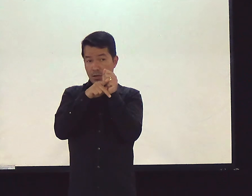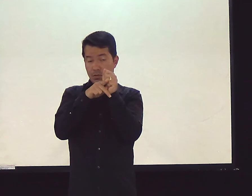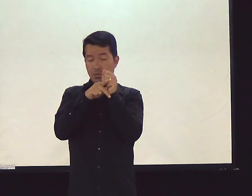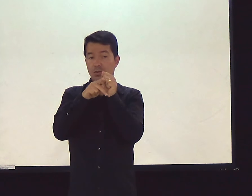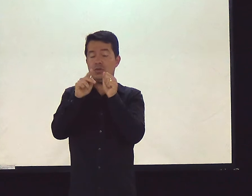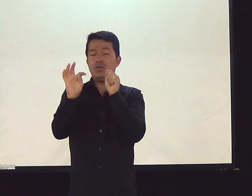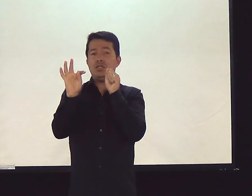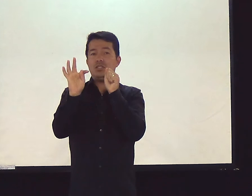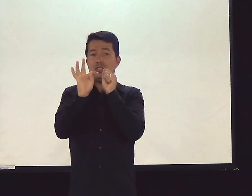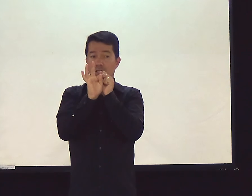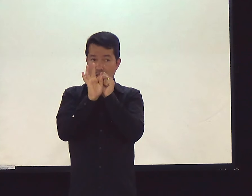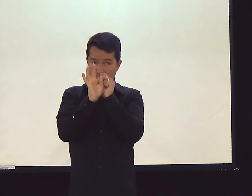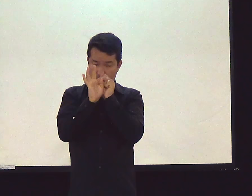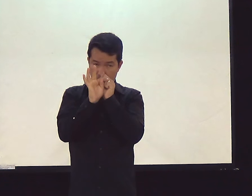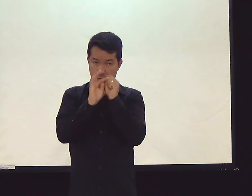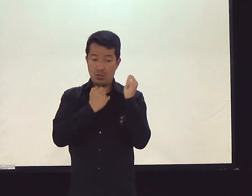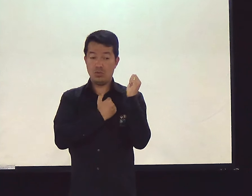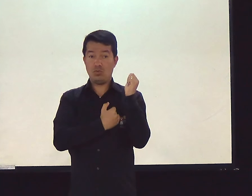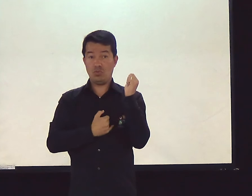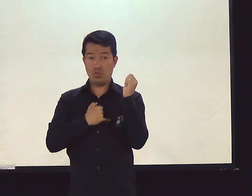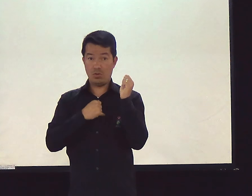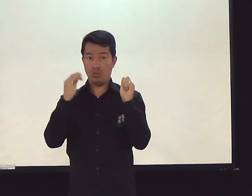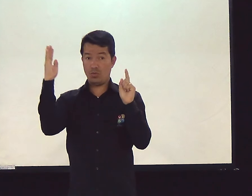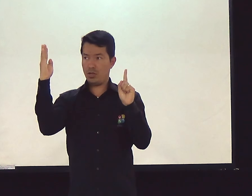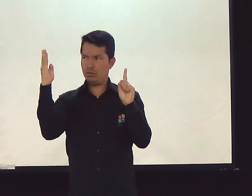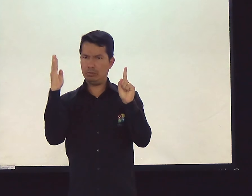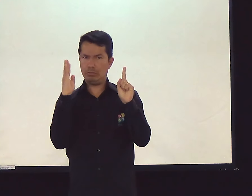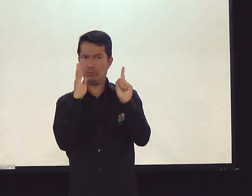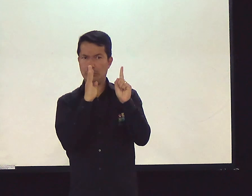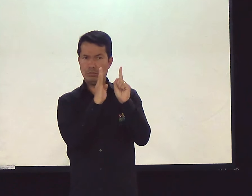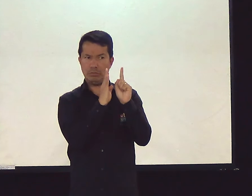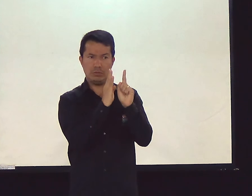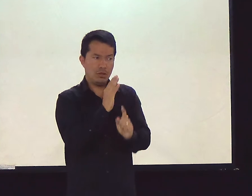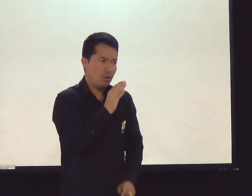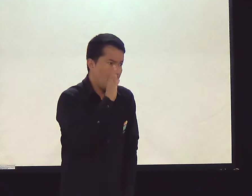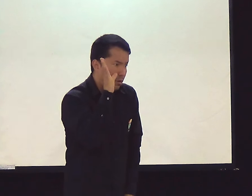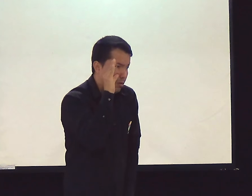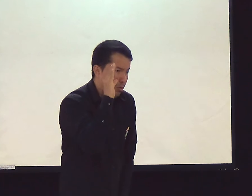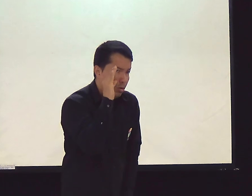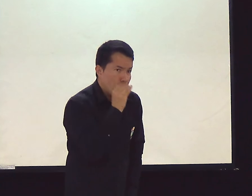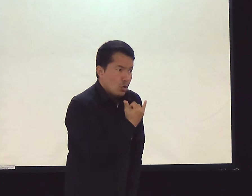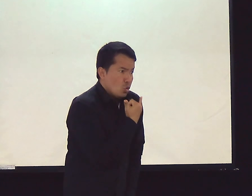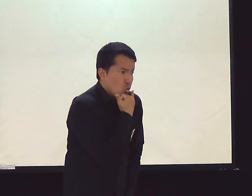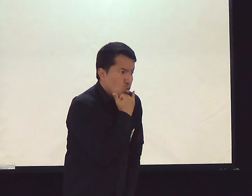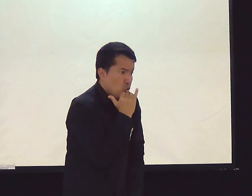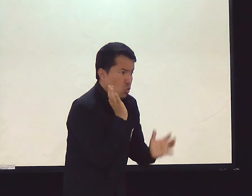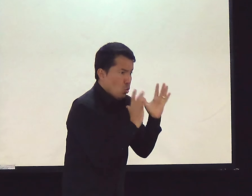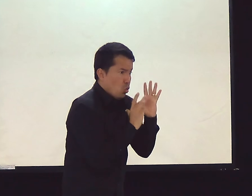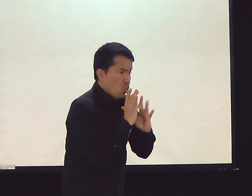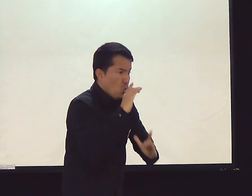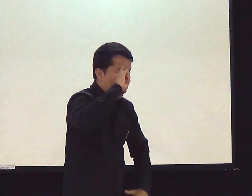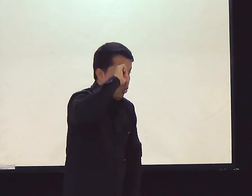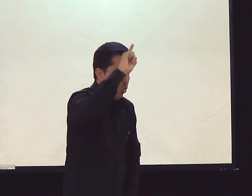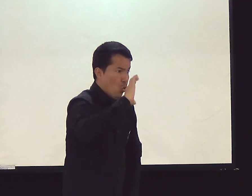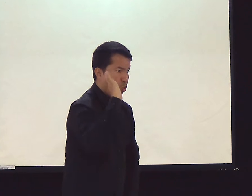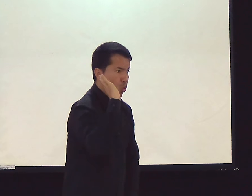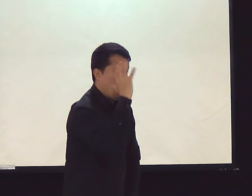Pedro, Tiago, João, os quatro, né? Se aproximaram. Porque eles queriam entender mais. Mas